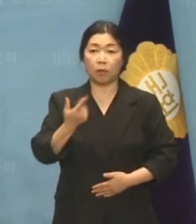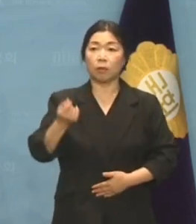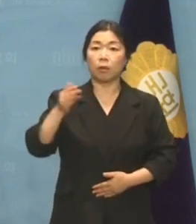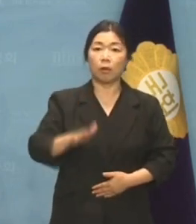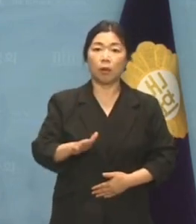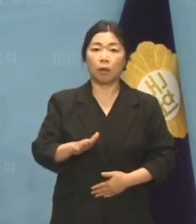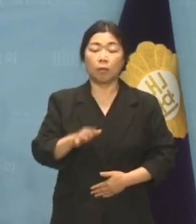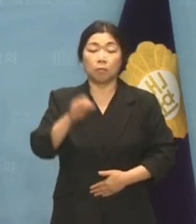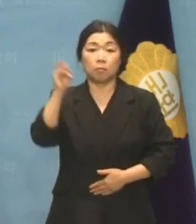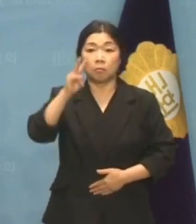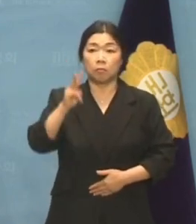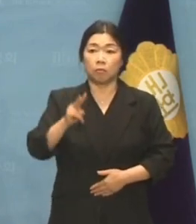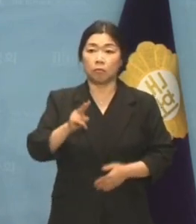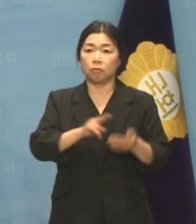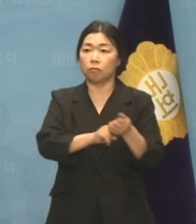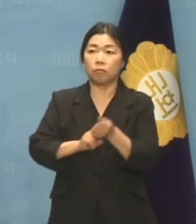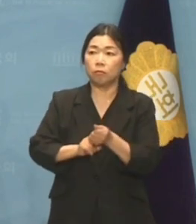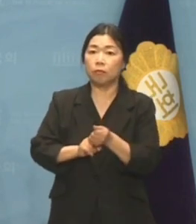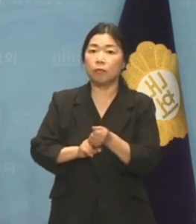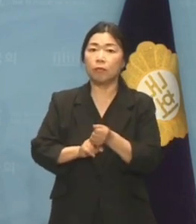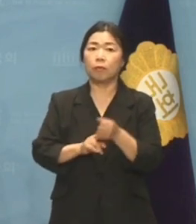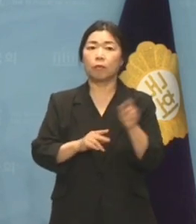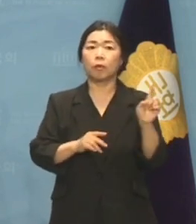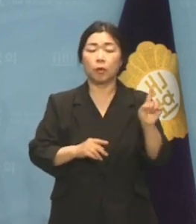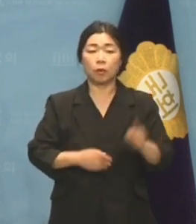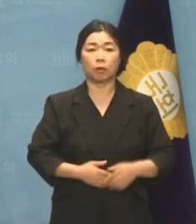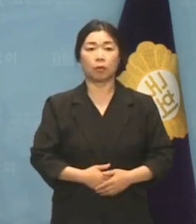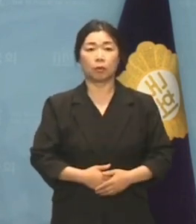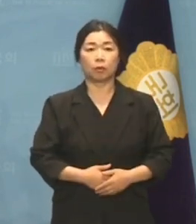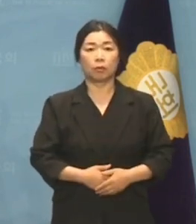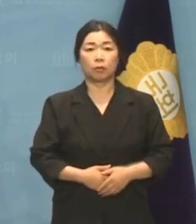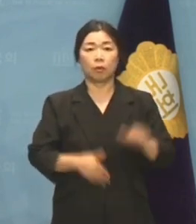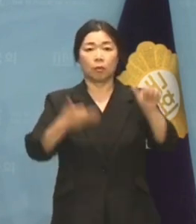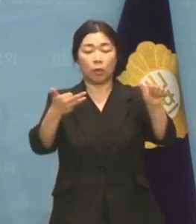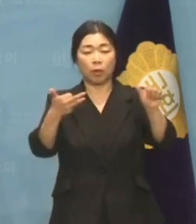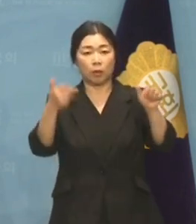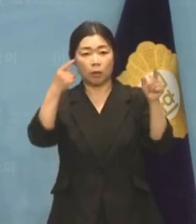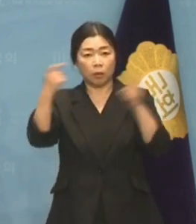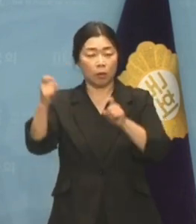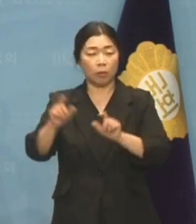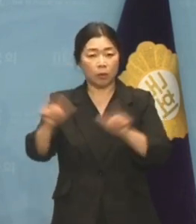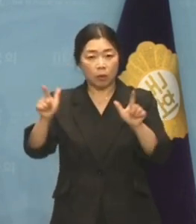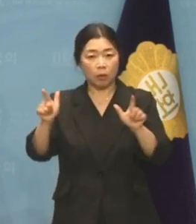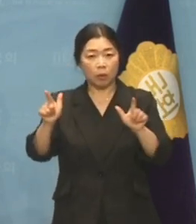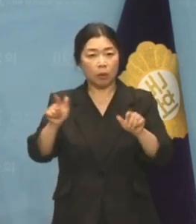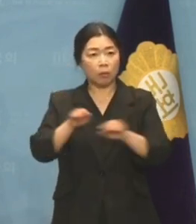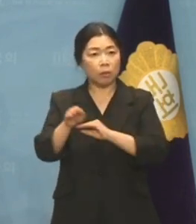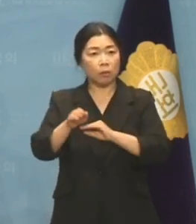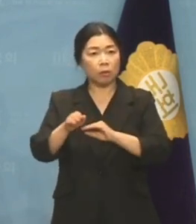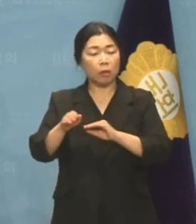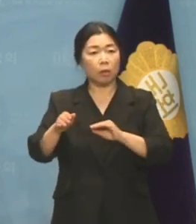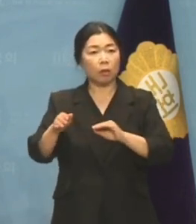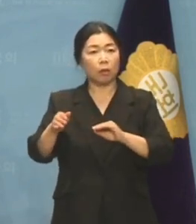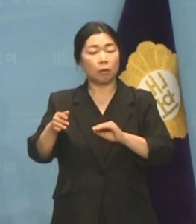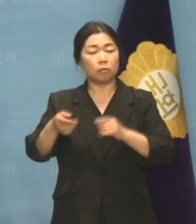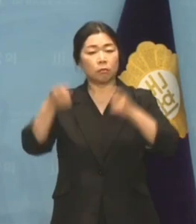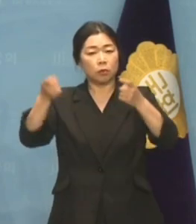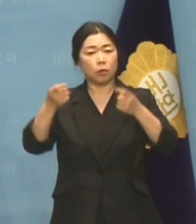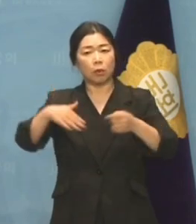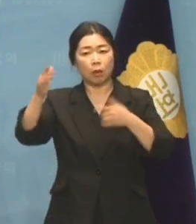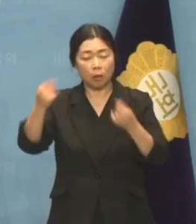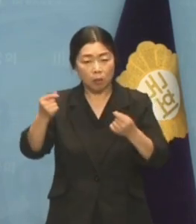감쪽같이 자치를 감췄습니다. 5.18 기념일에 차박이라도 가는 사람처럼 휴게소에서